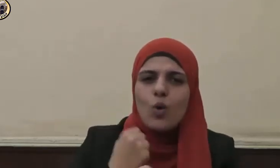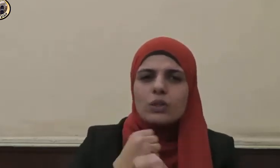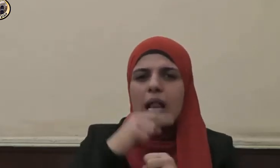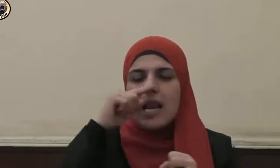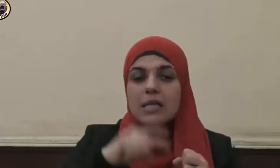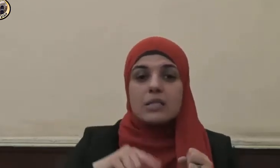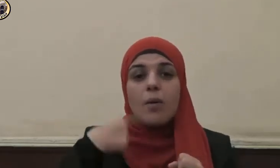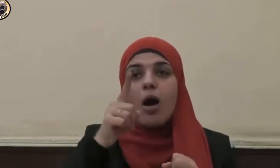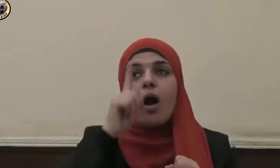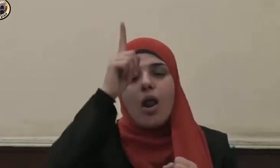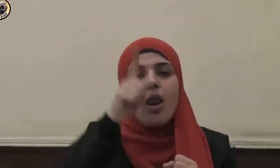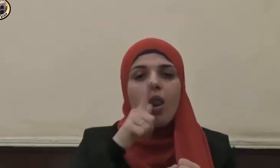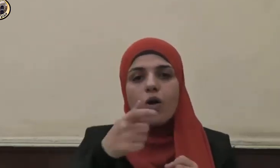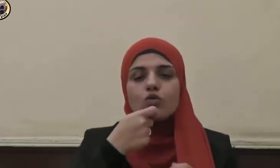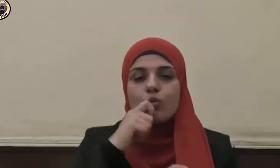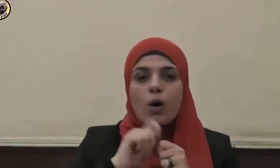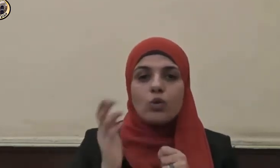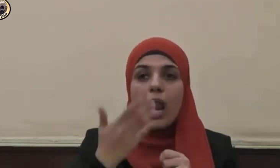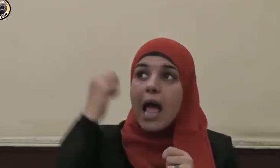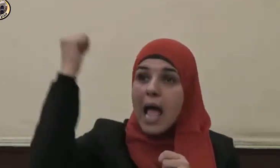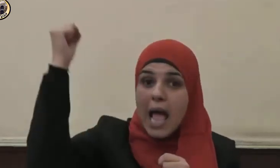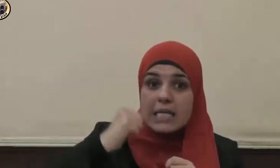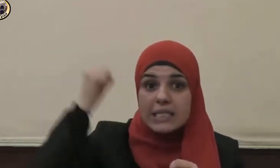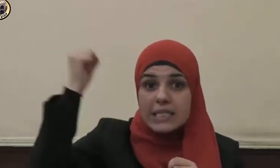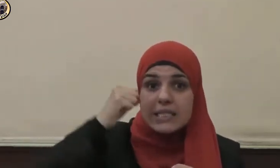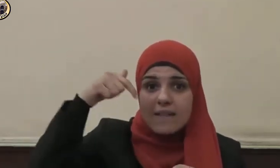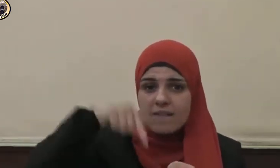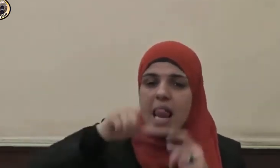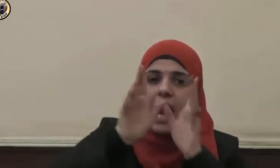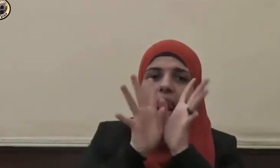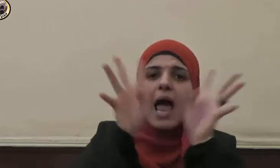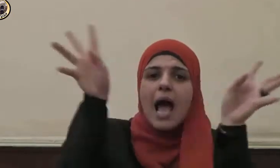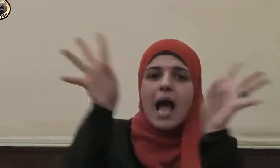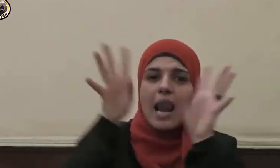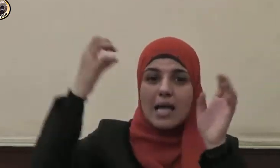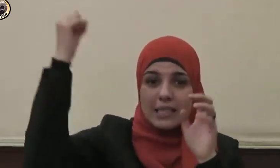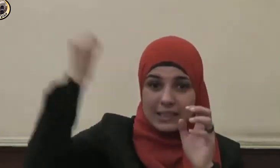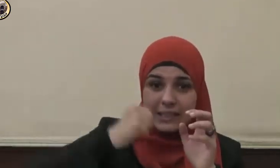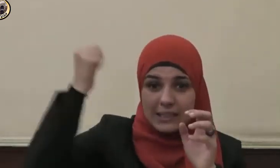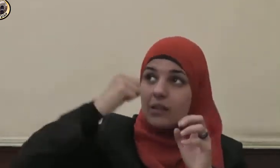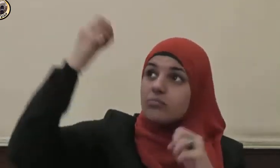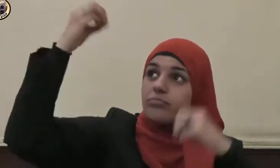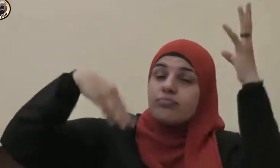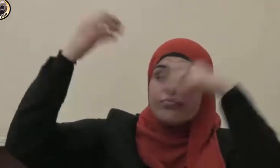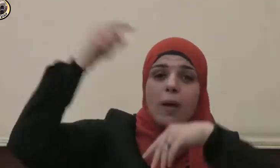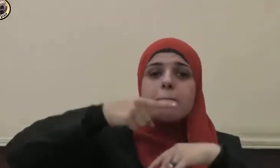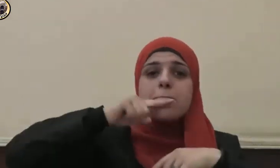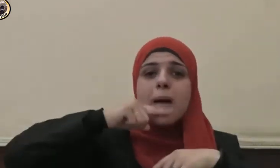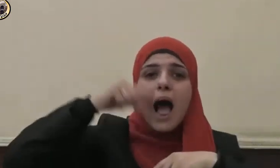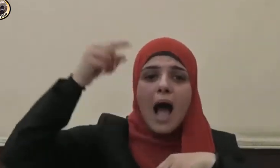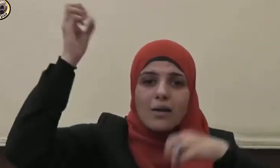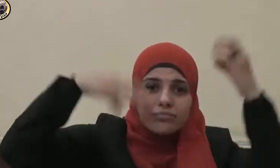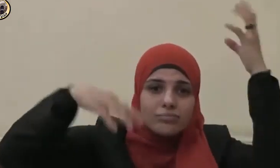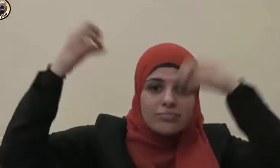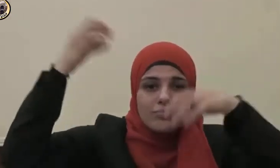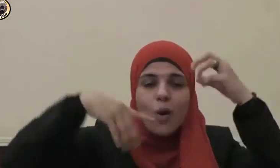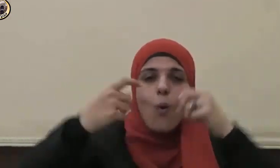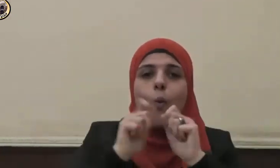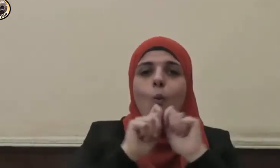وهزي إليك بجزع النخلة تساقط عليك رطبا جنيا ولله